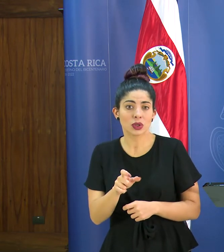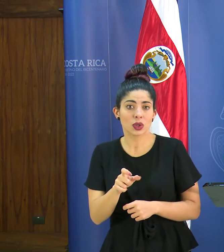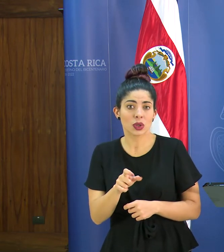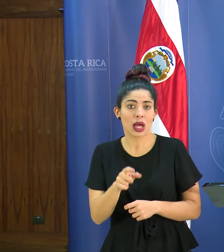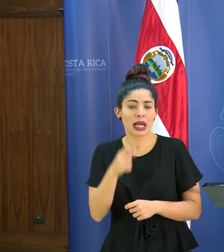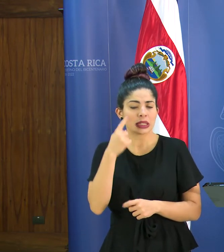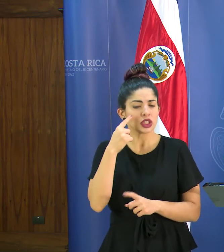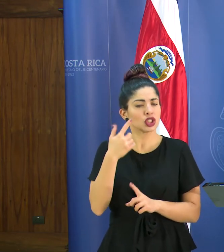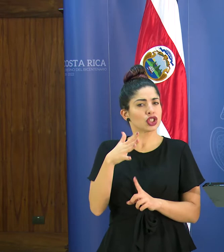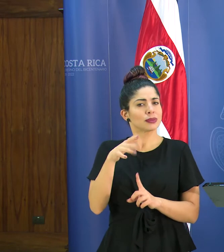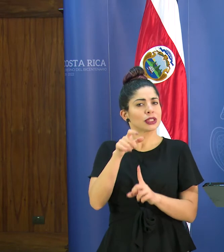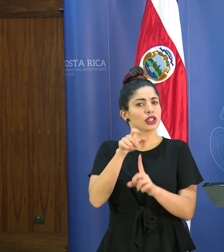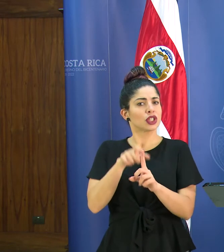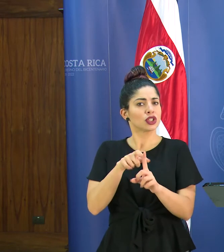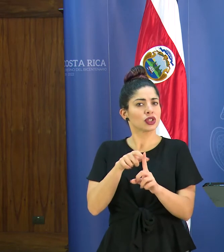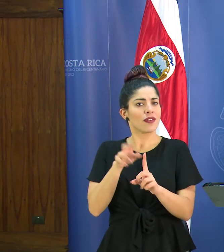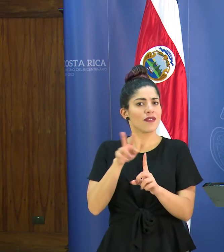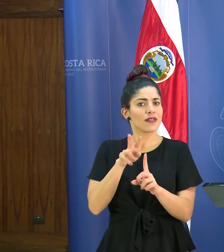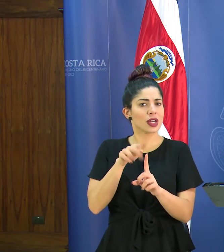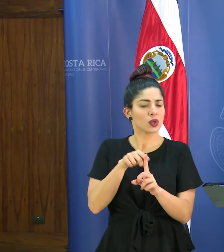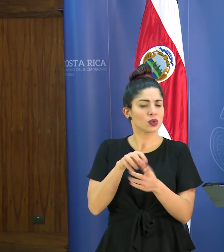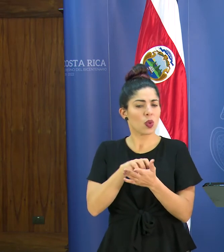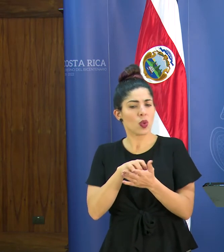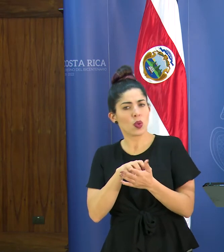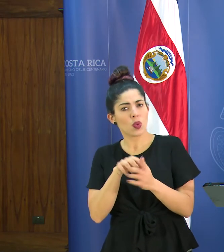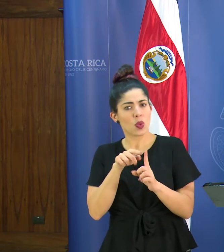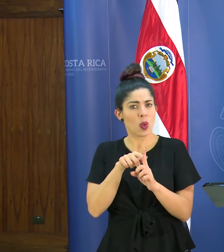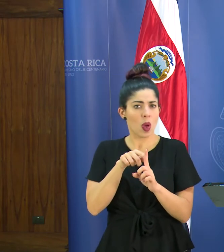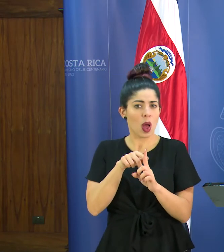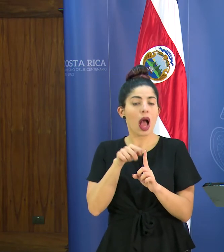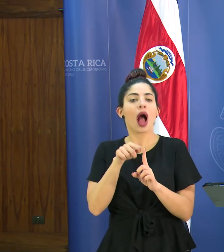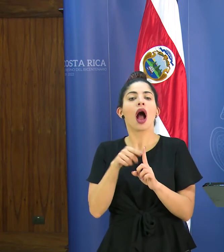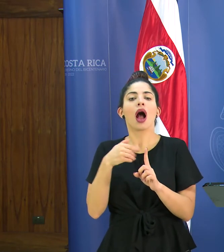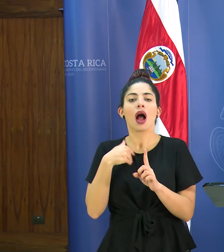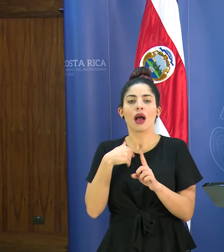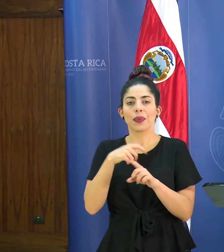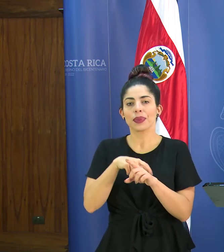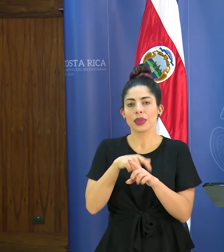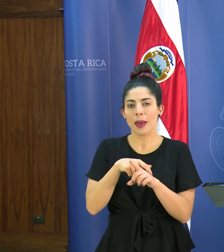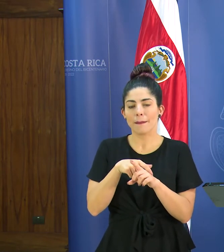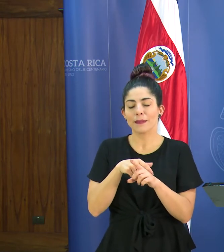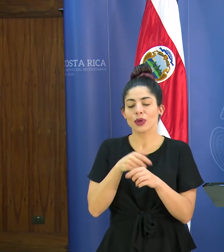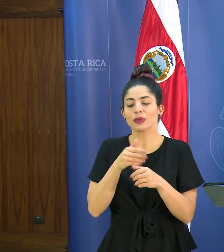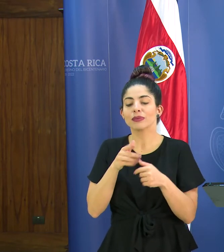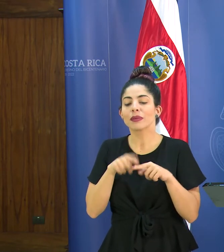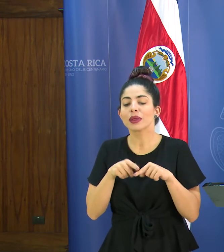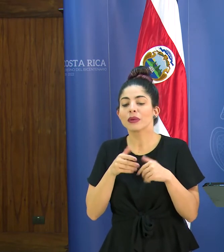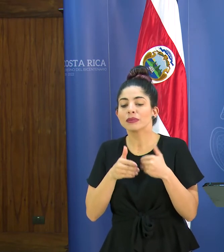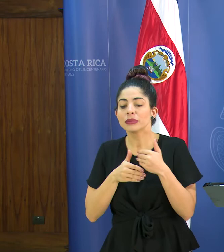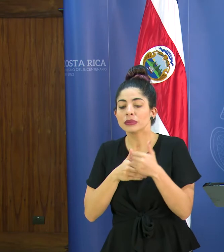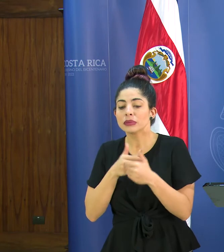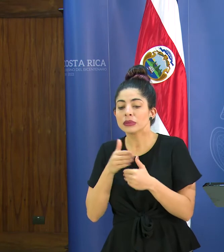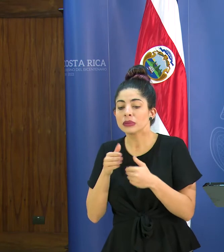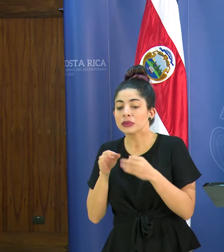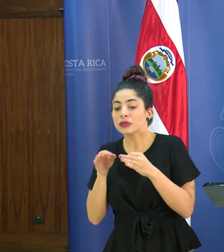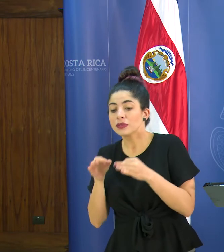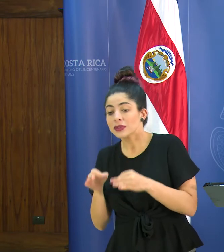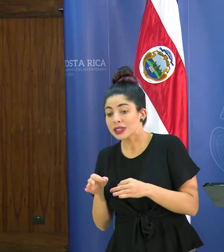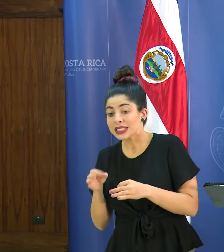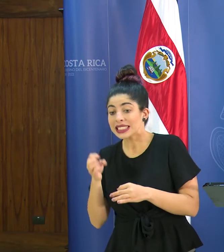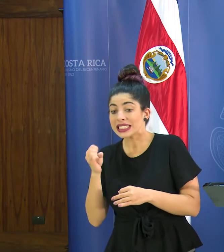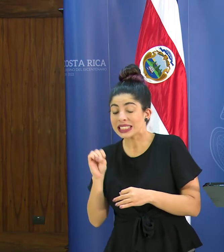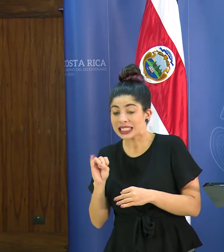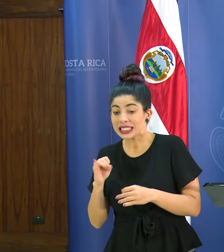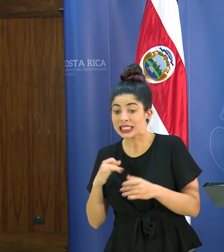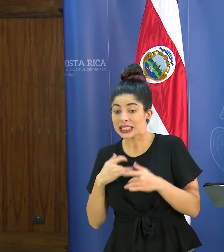sospechosas de tener el virus por supuesto ahí tenemos un periodo entre el proceso de poder determinar si va a tener